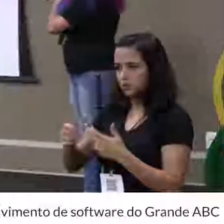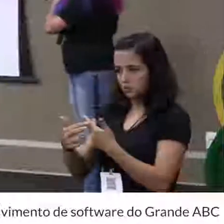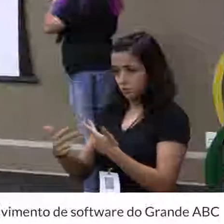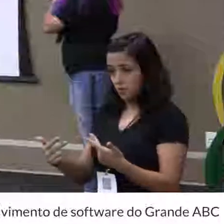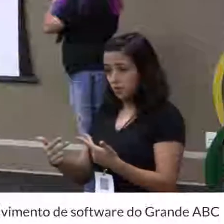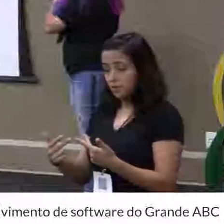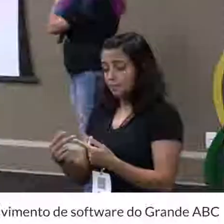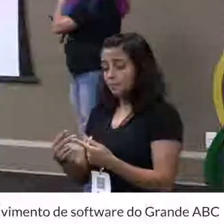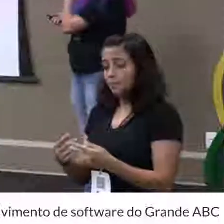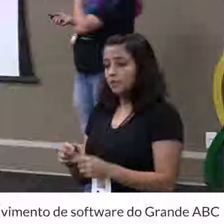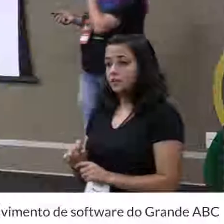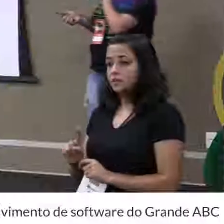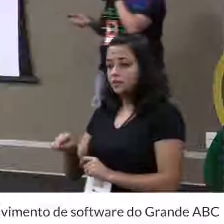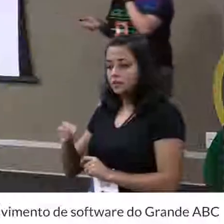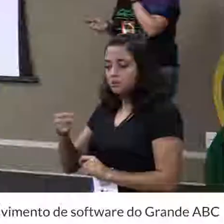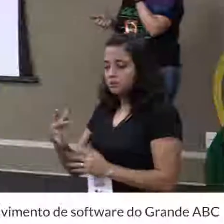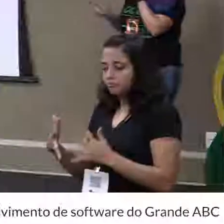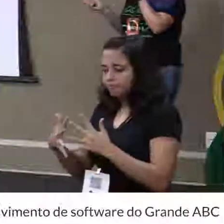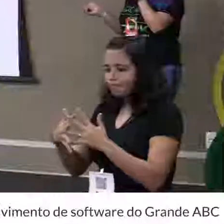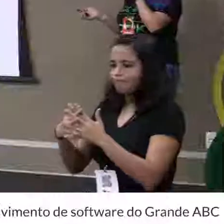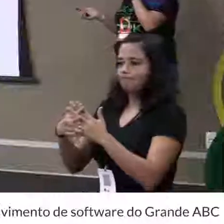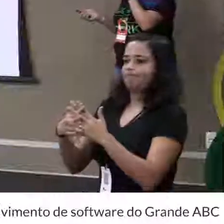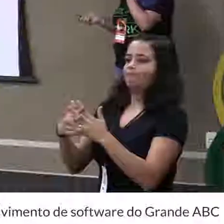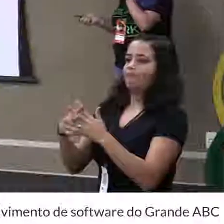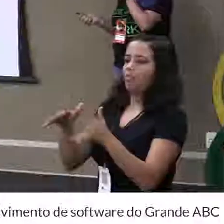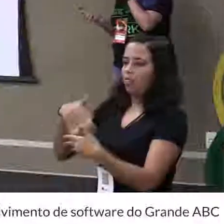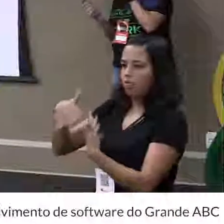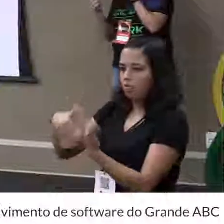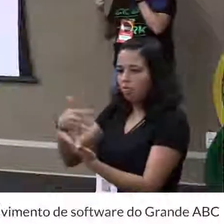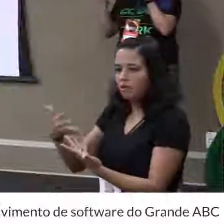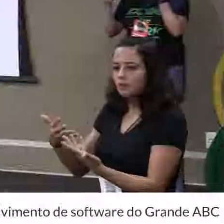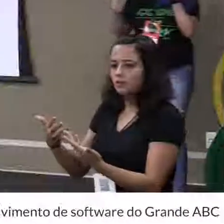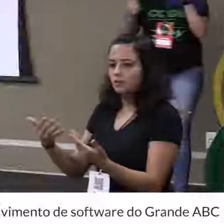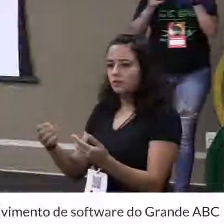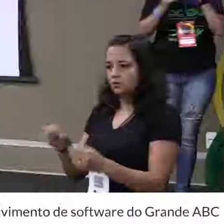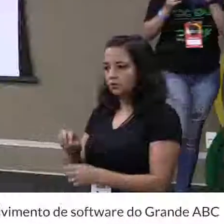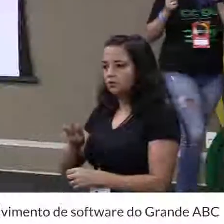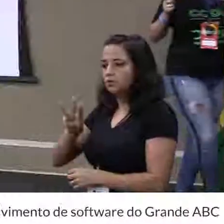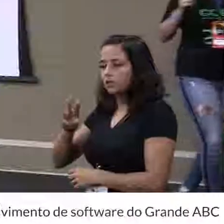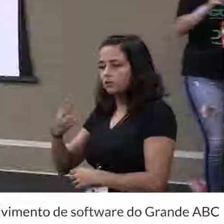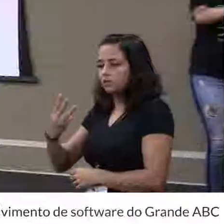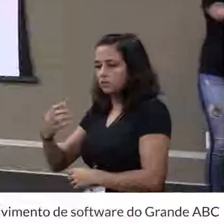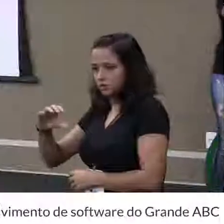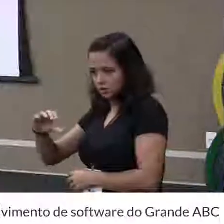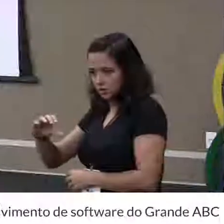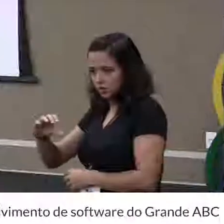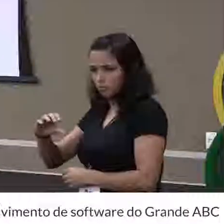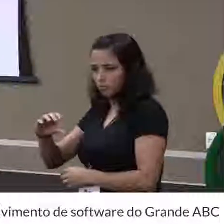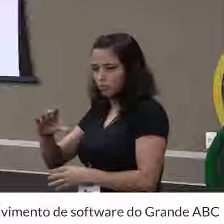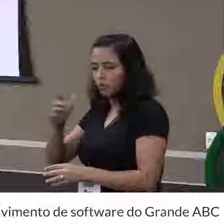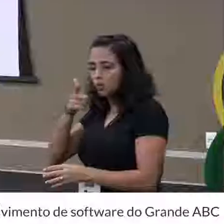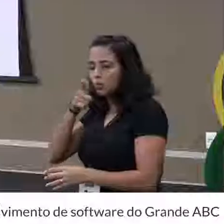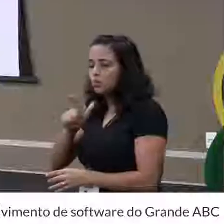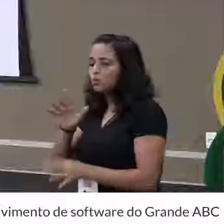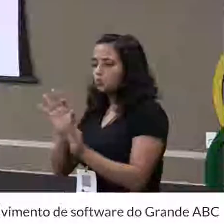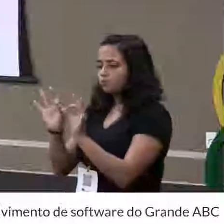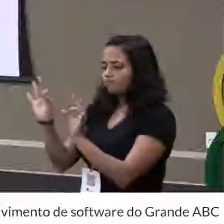coisas. E aí vai virar bagunça. Então vamos fazer o W3C para a gente poder